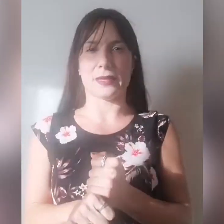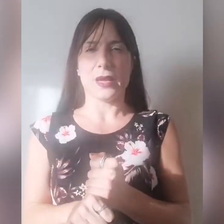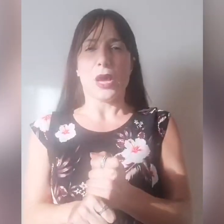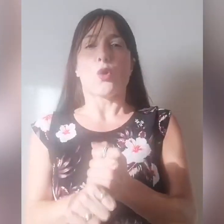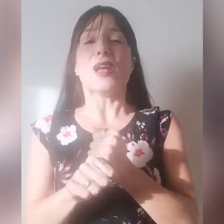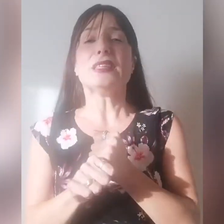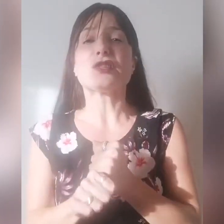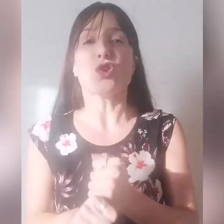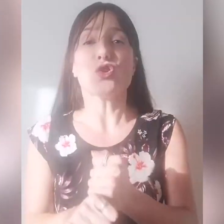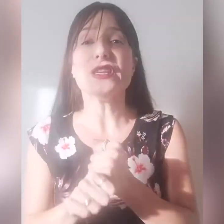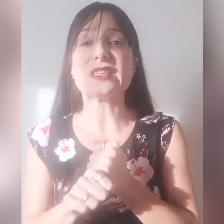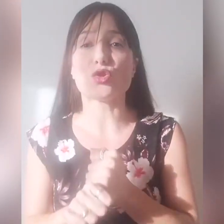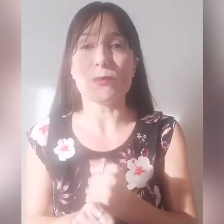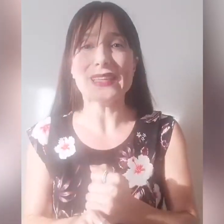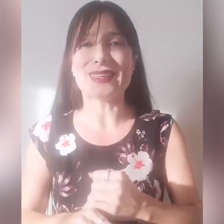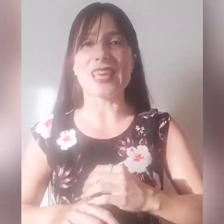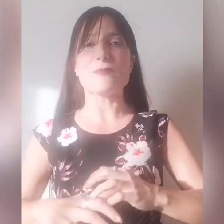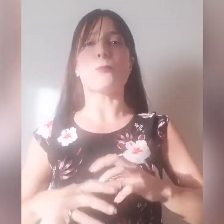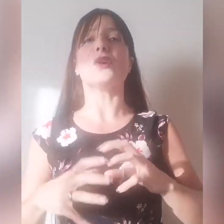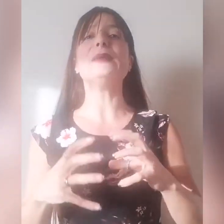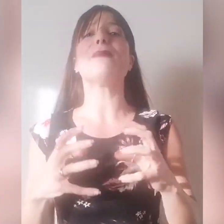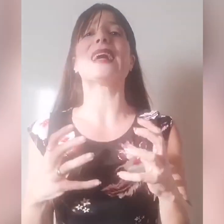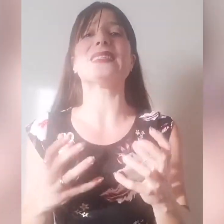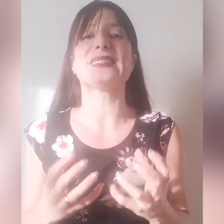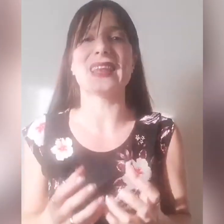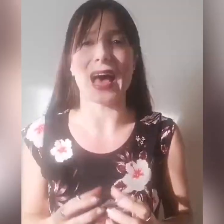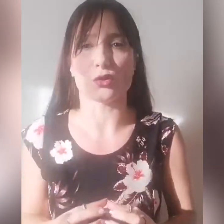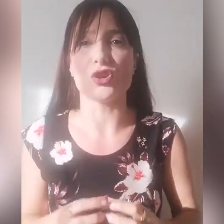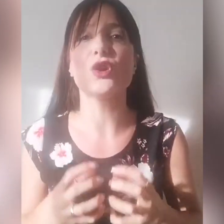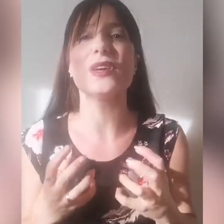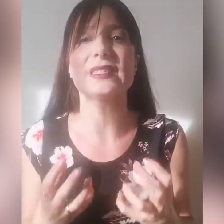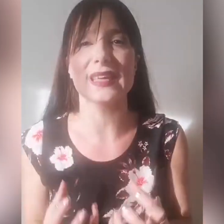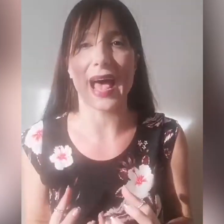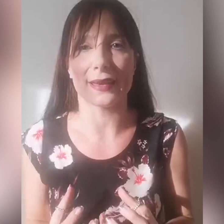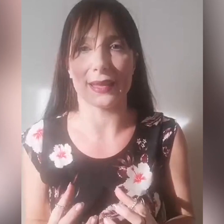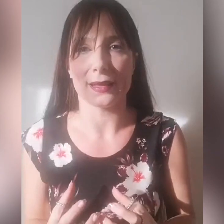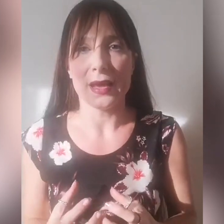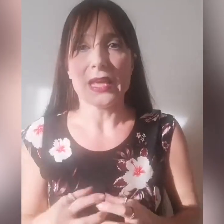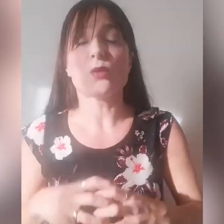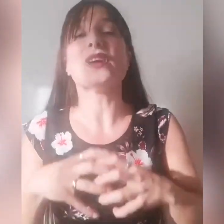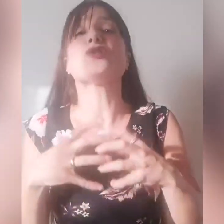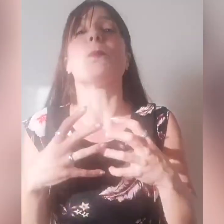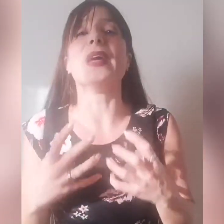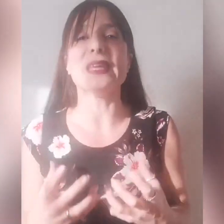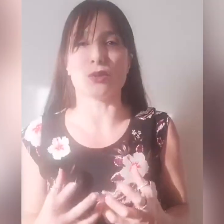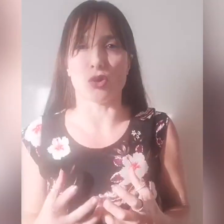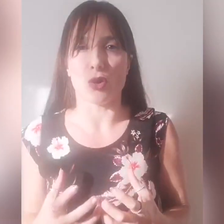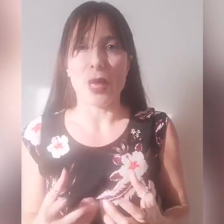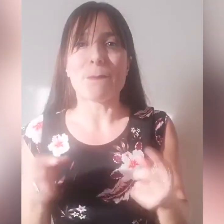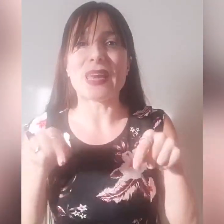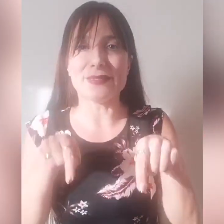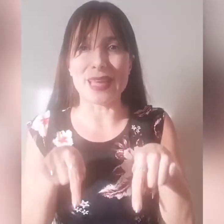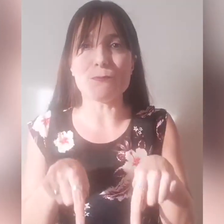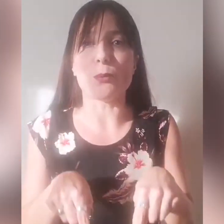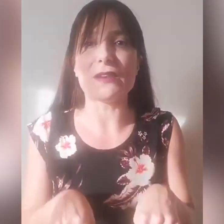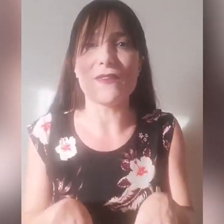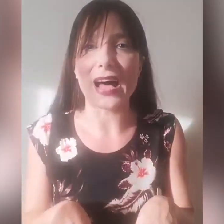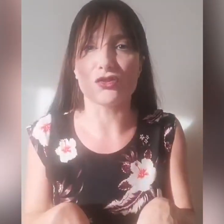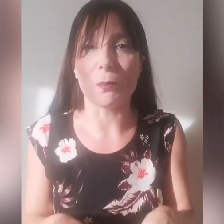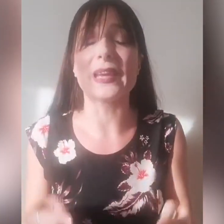quali sono gli strumenti che abbiamo immagazzinato in questi anni, in questo periodo, per il tempo malvagio, per